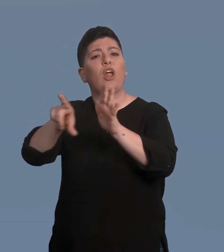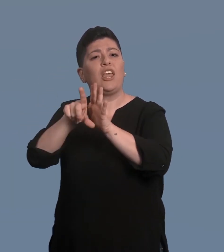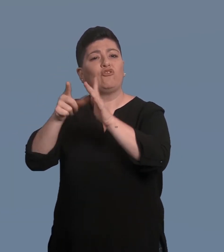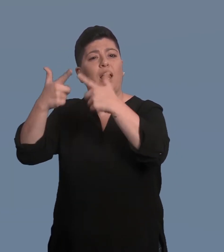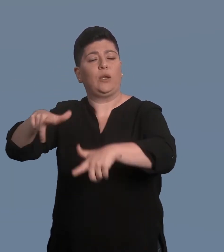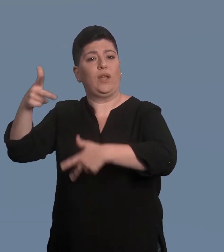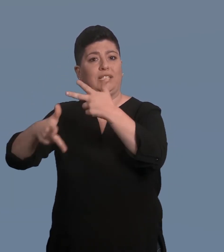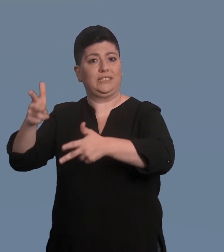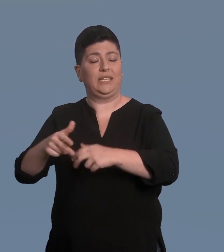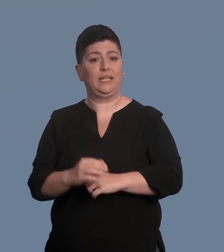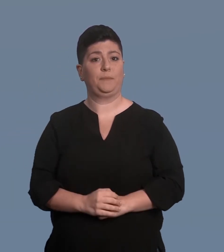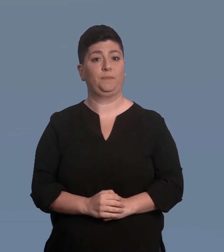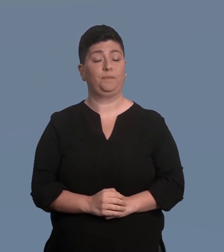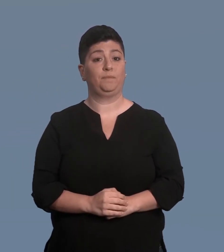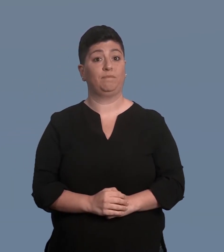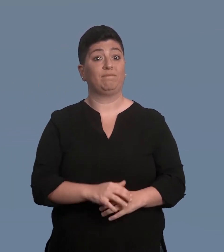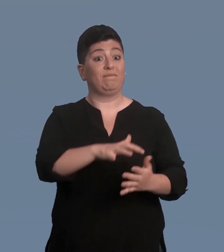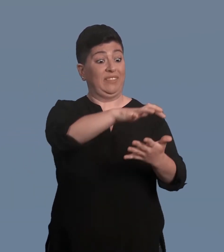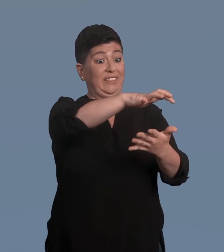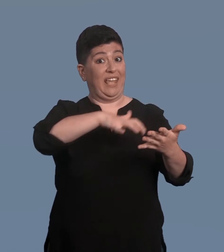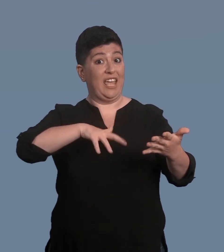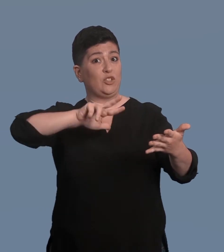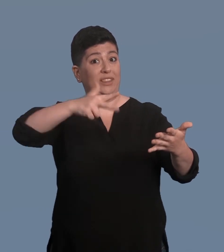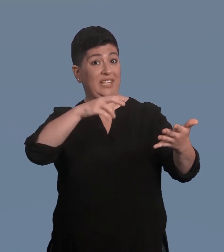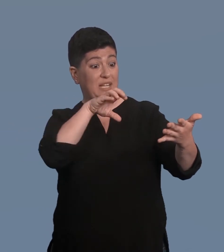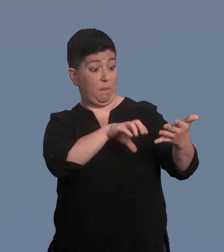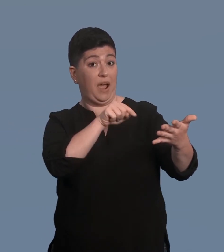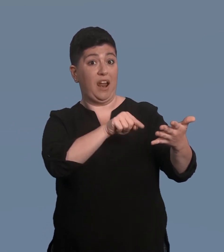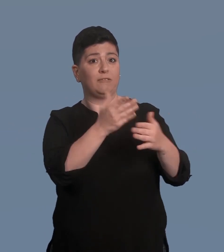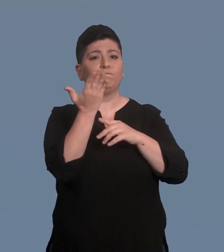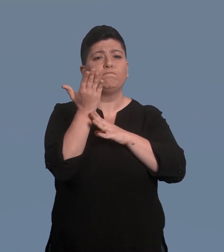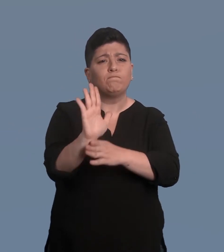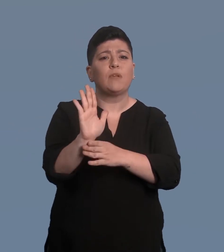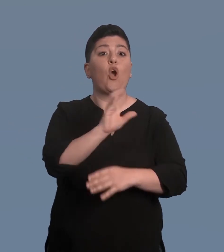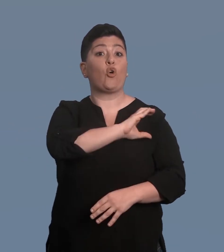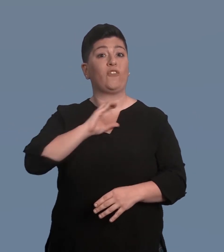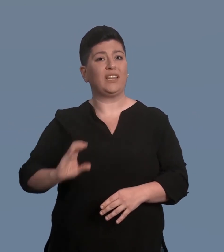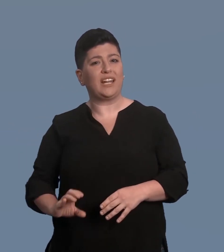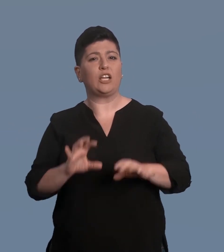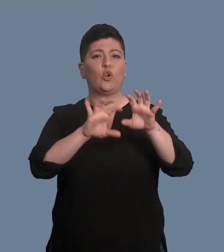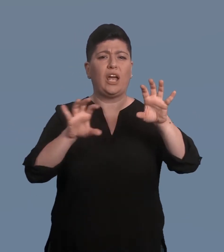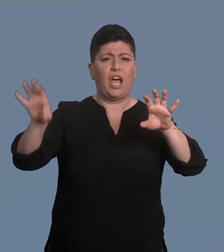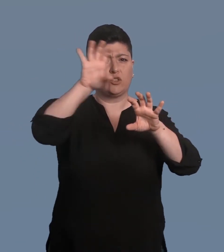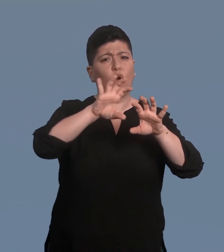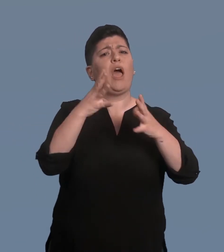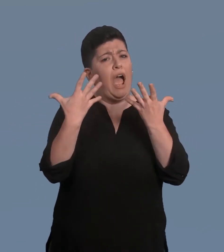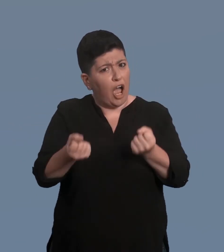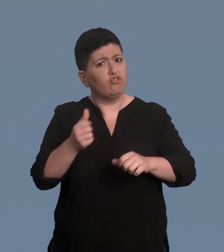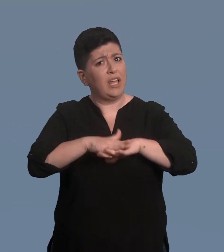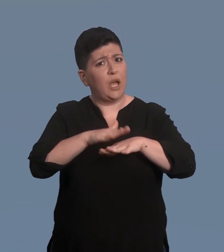riconoscimento legale. La terza parte del rapporto mostra come già oggi la Confederazione e i cantoni promuovano l'utilizzo della lingua